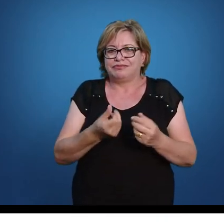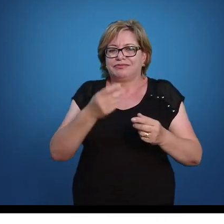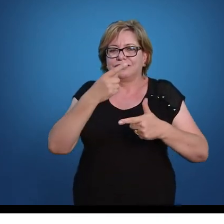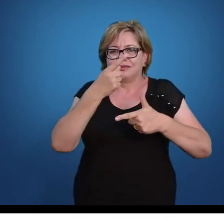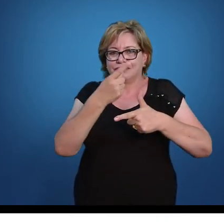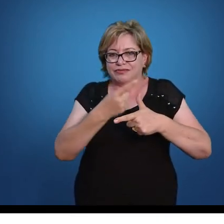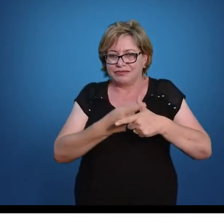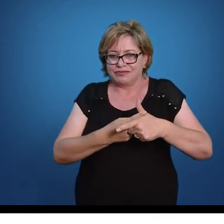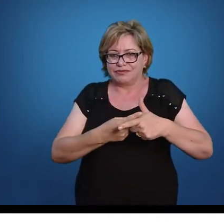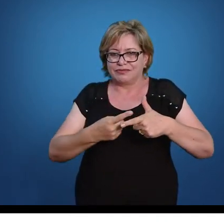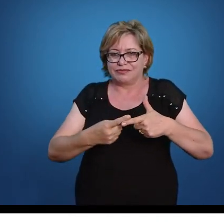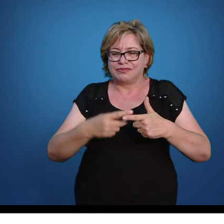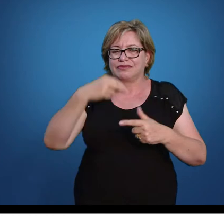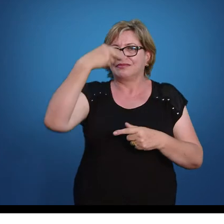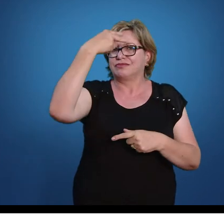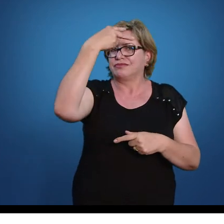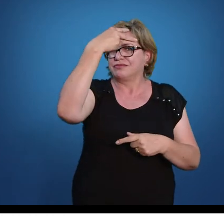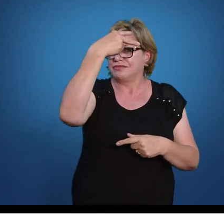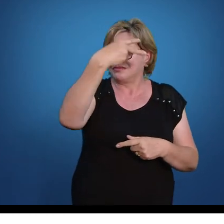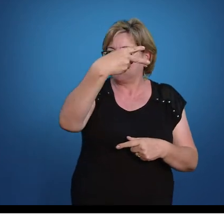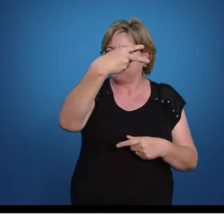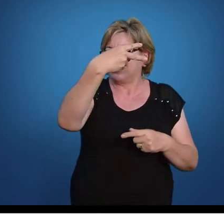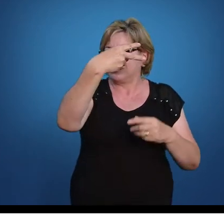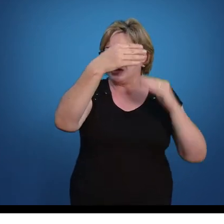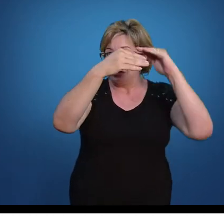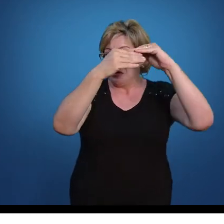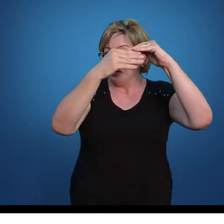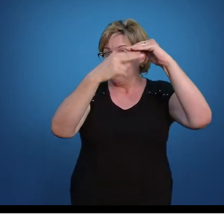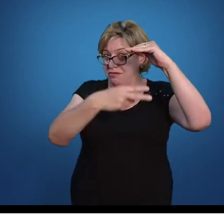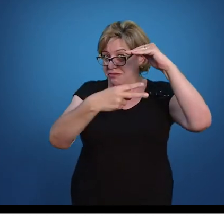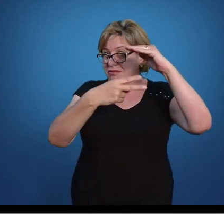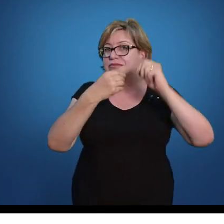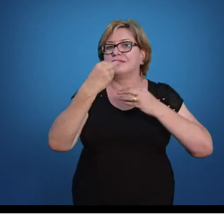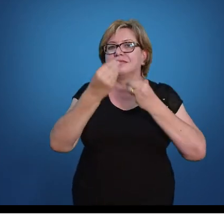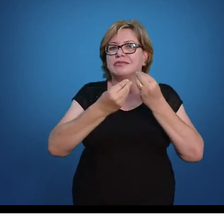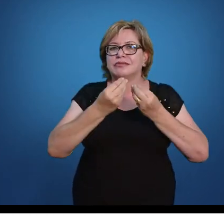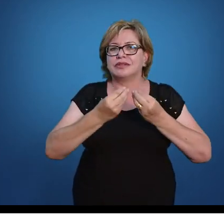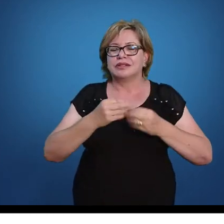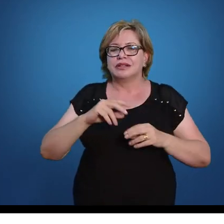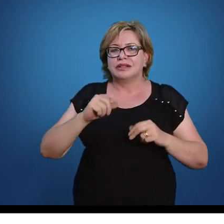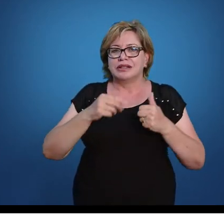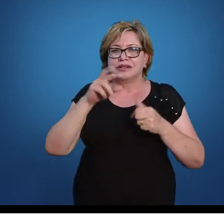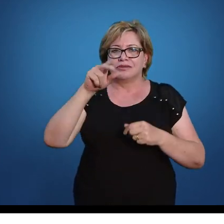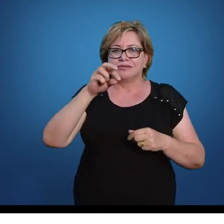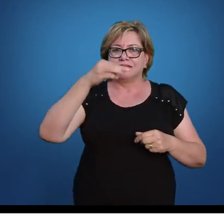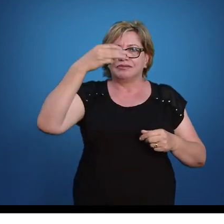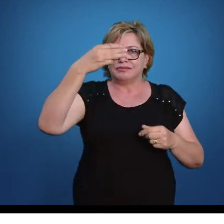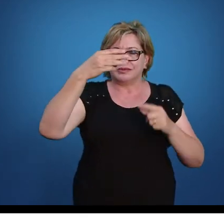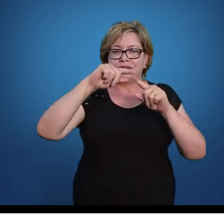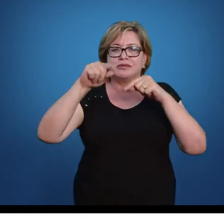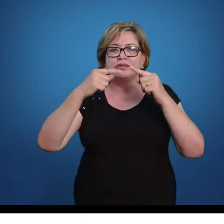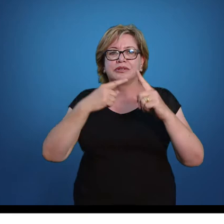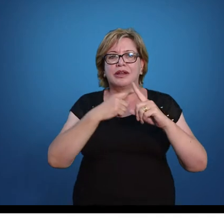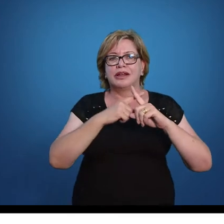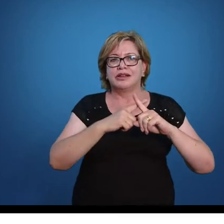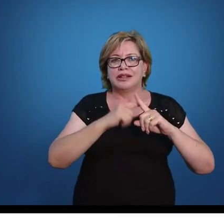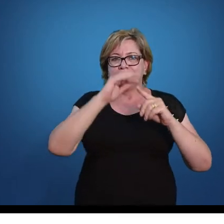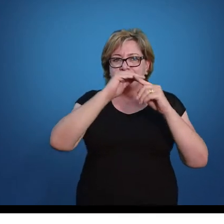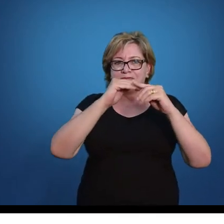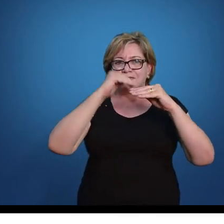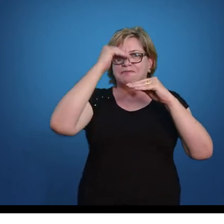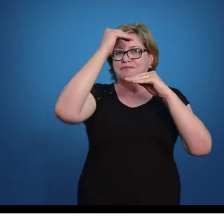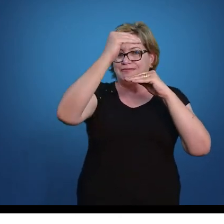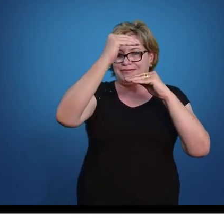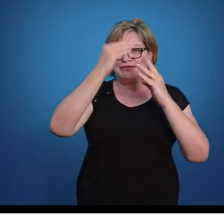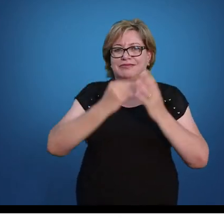que é o 6, vou dividir ele pela parte de baixo aqui da minha fração, que é o 2, e multiplicar com a de cima.